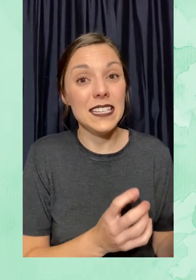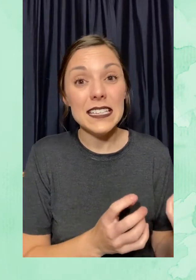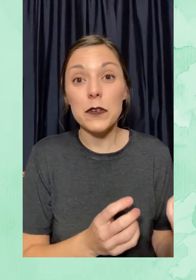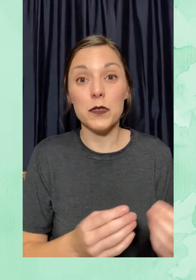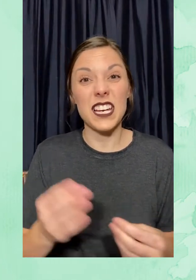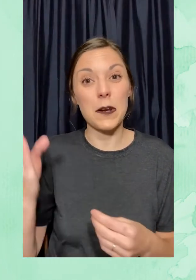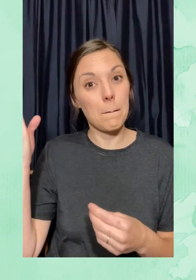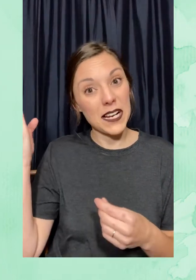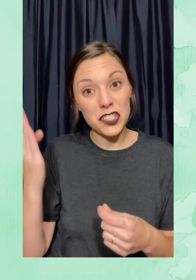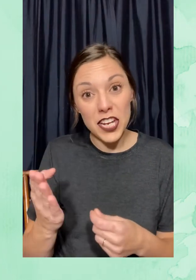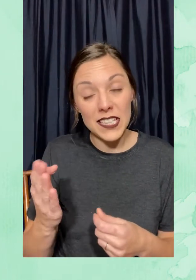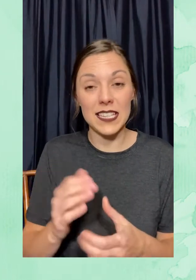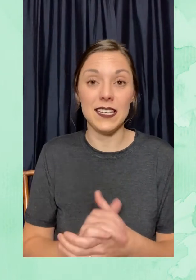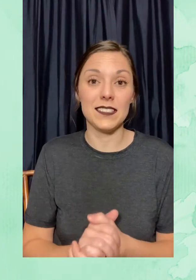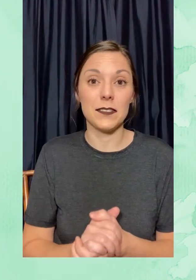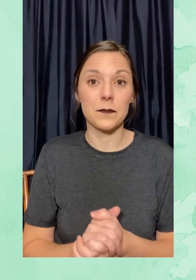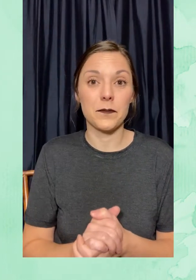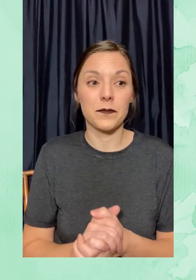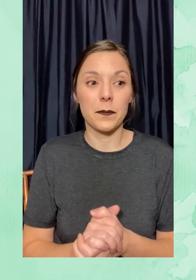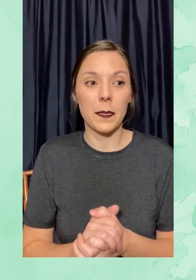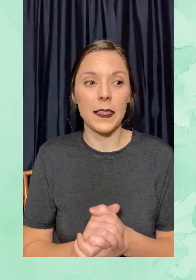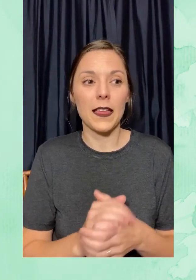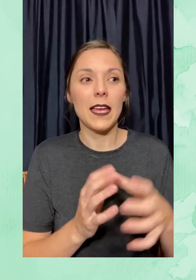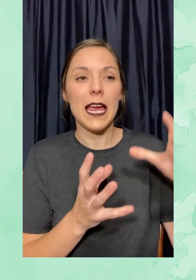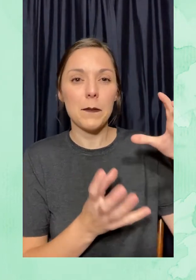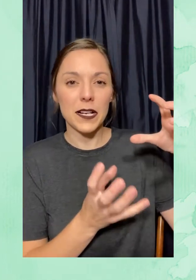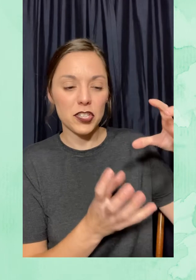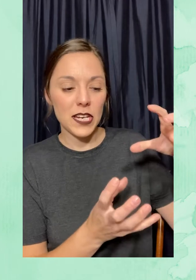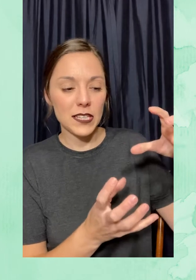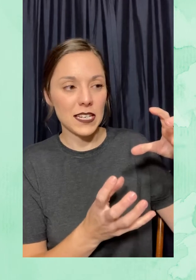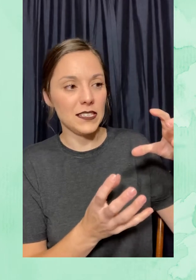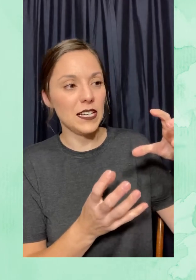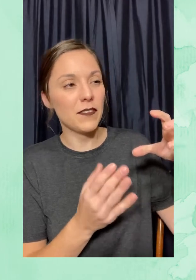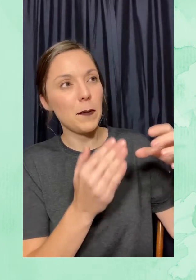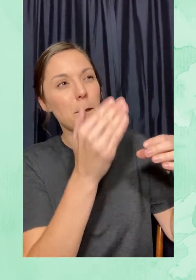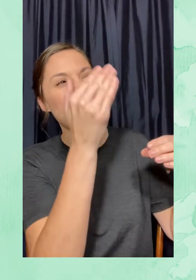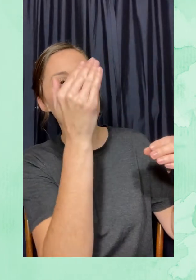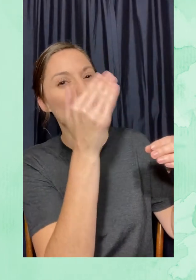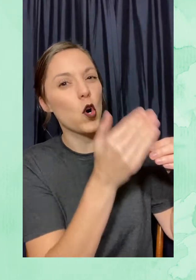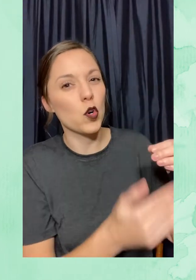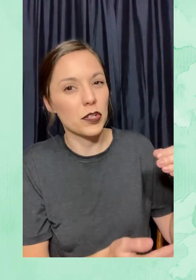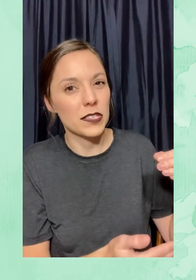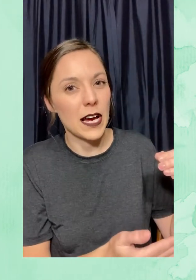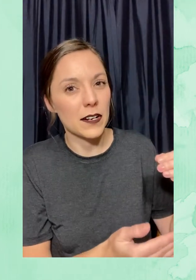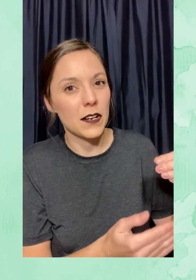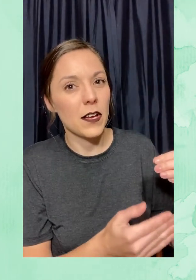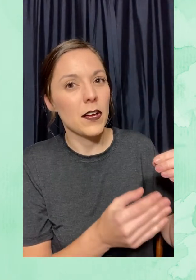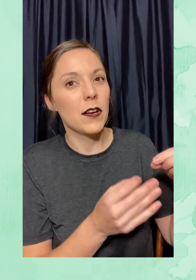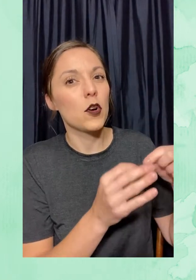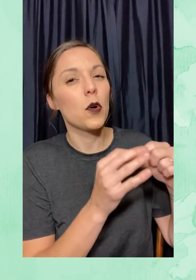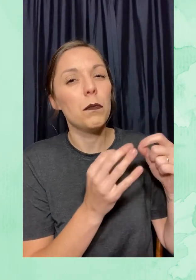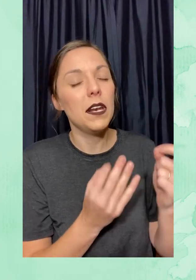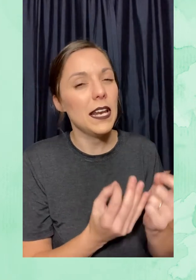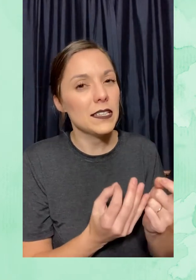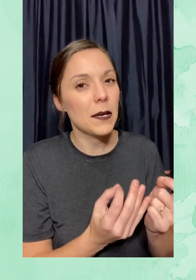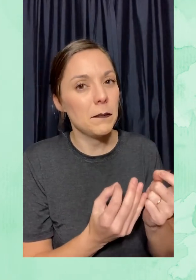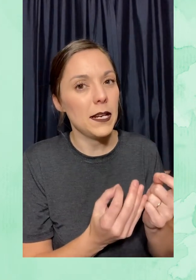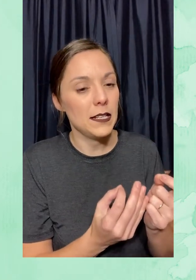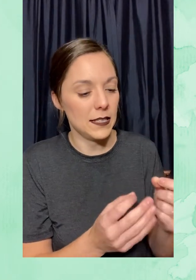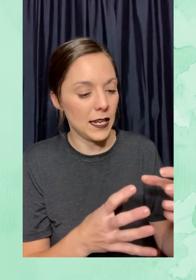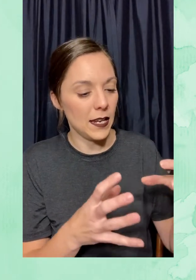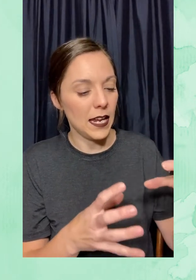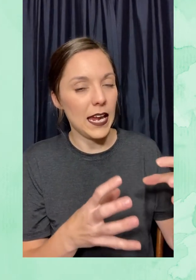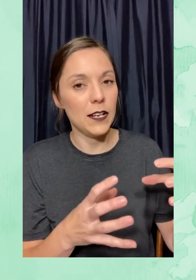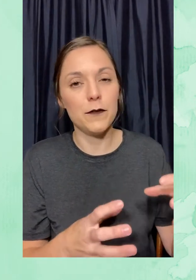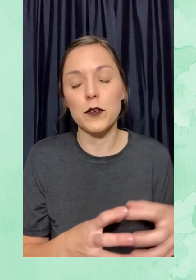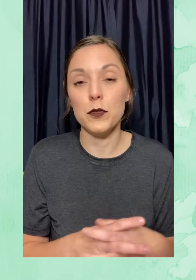necesitan usar machetes. El machete sirve para cortar completamente